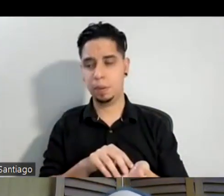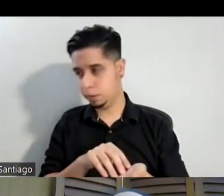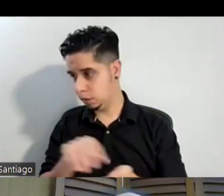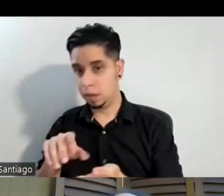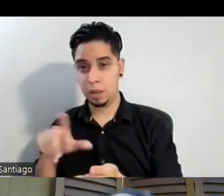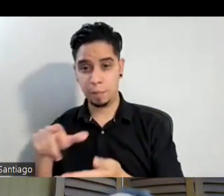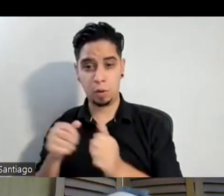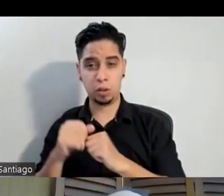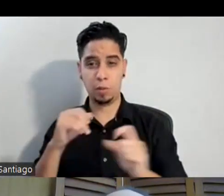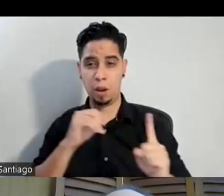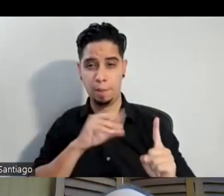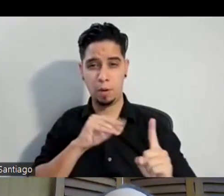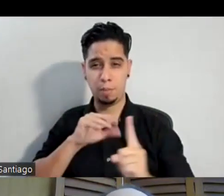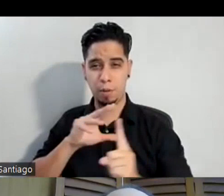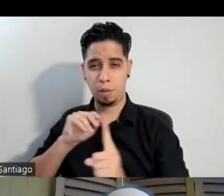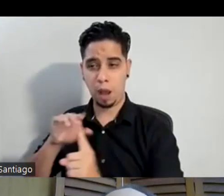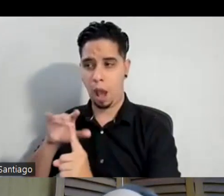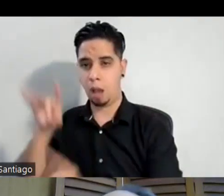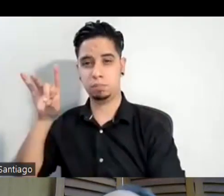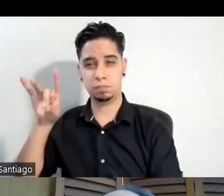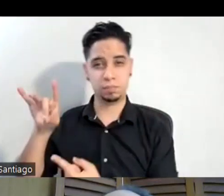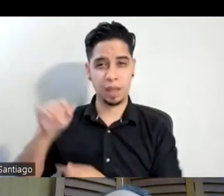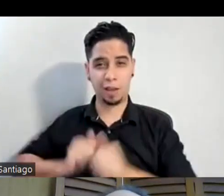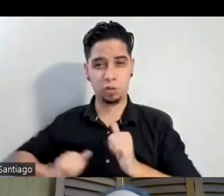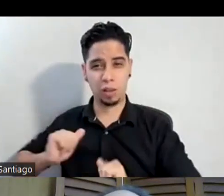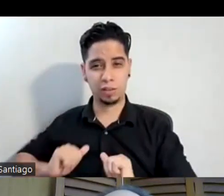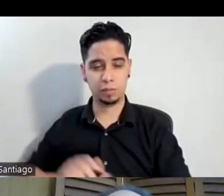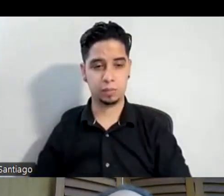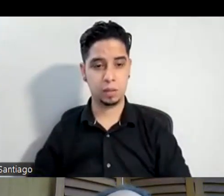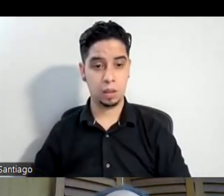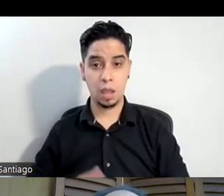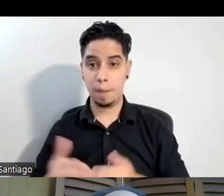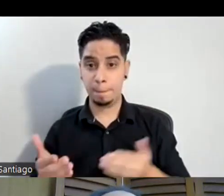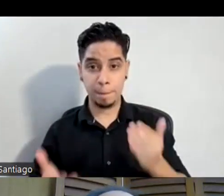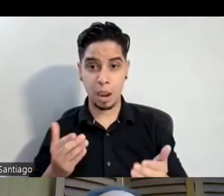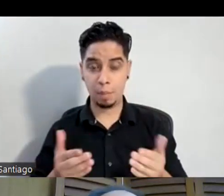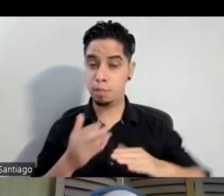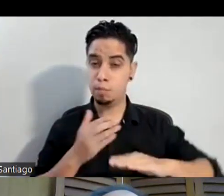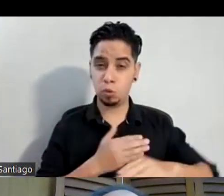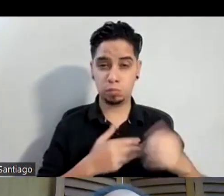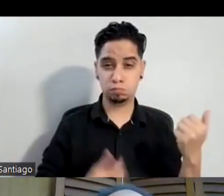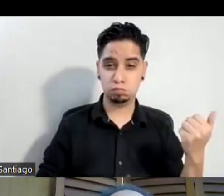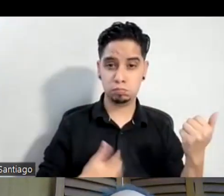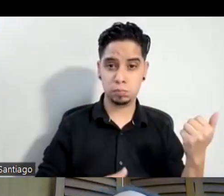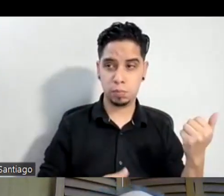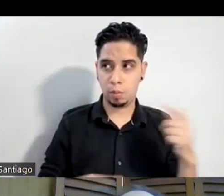y así es importante quizás en música no va a ser guitarrista pero quizás es percusionista o